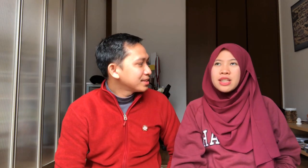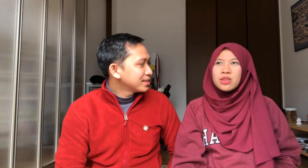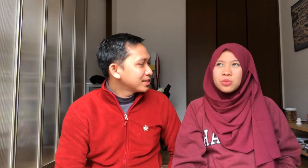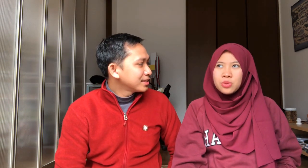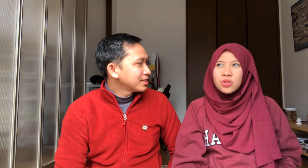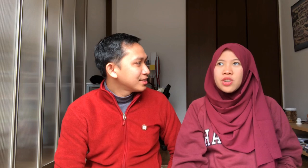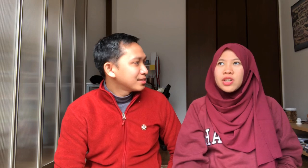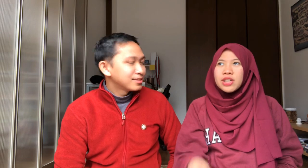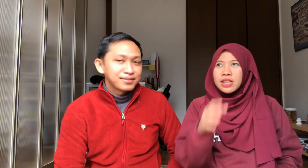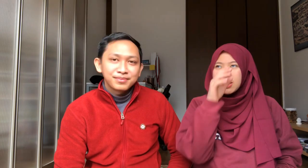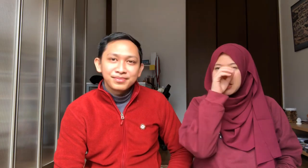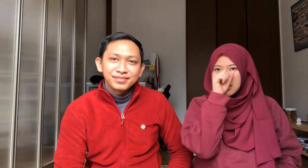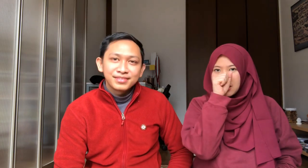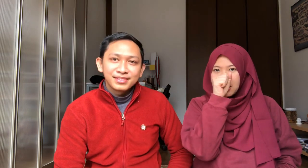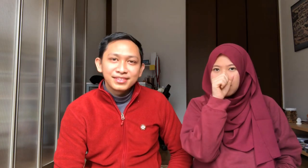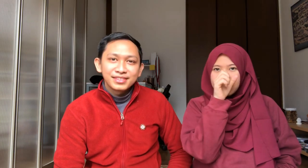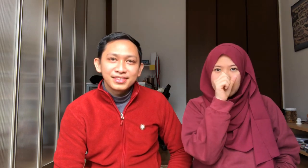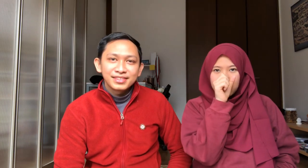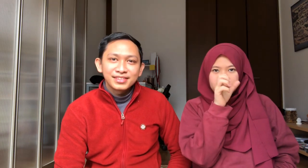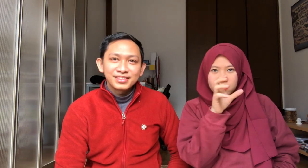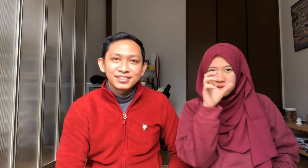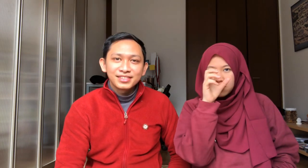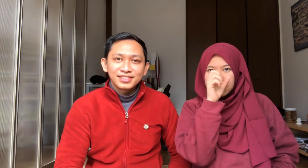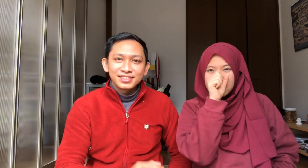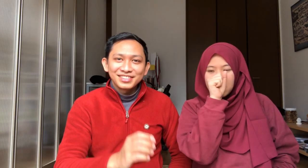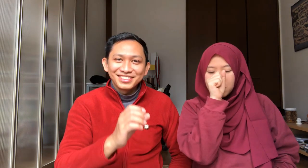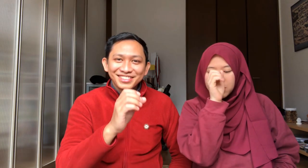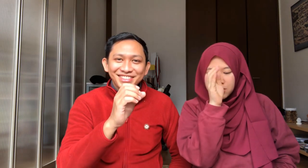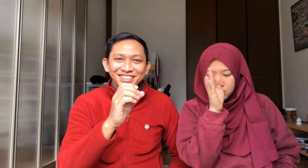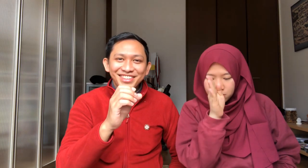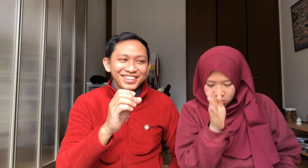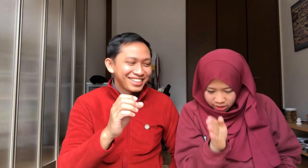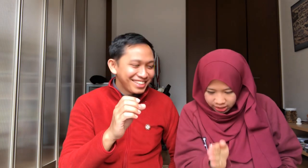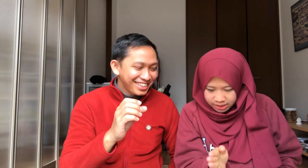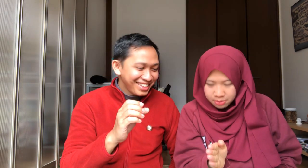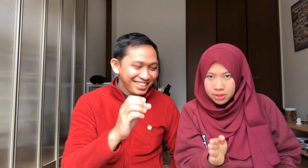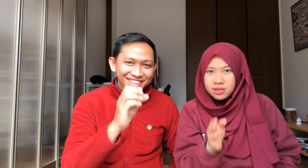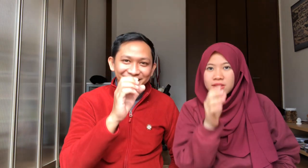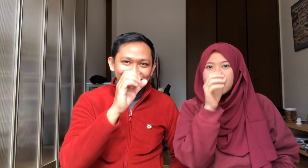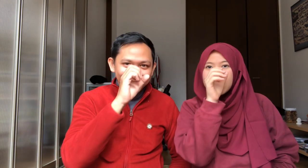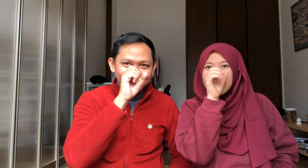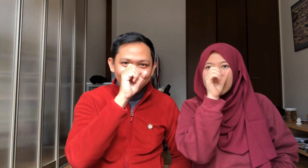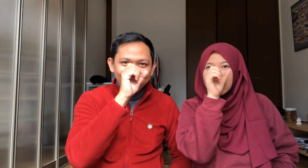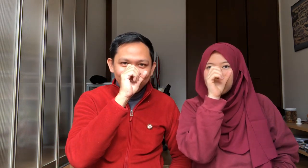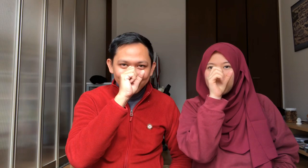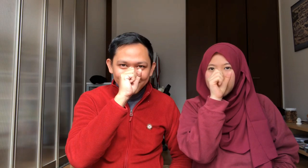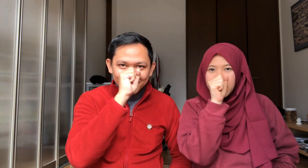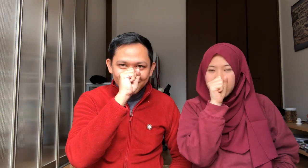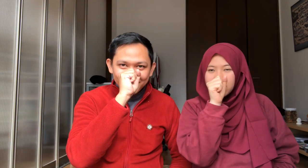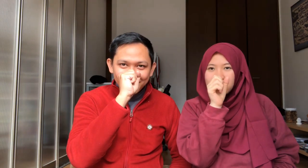Itu Disini Di idung Yoroshiku Onegaishimasu Idung Gitu